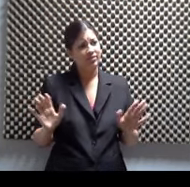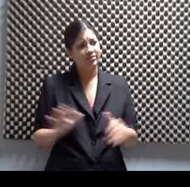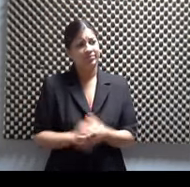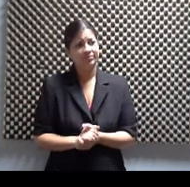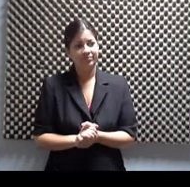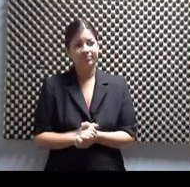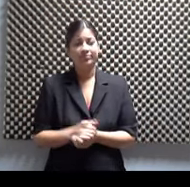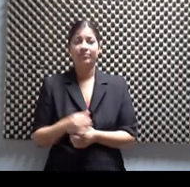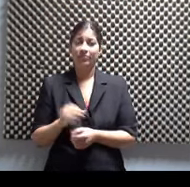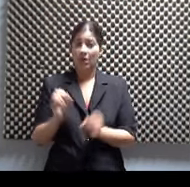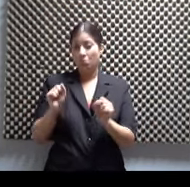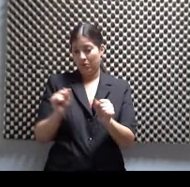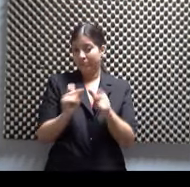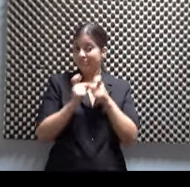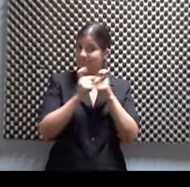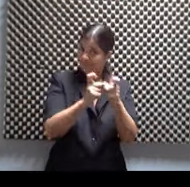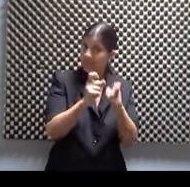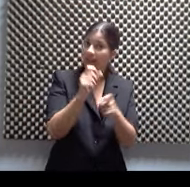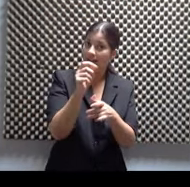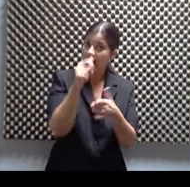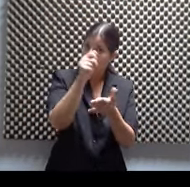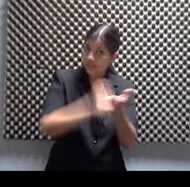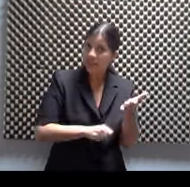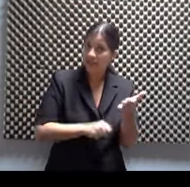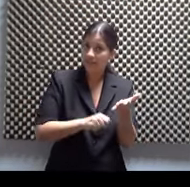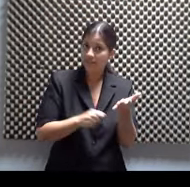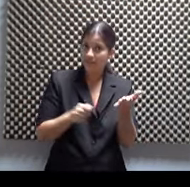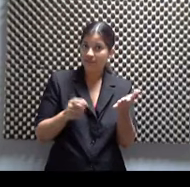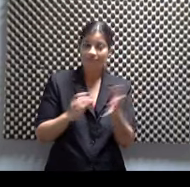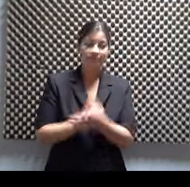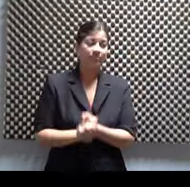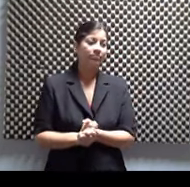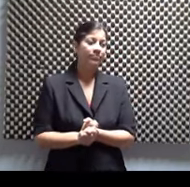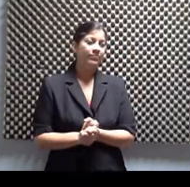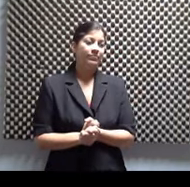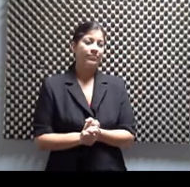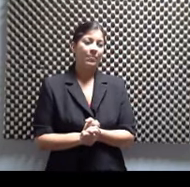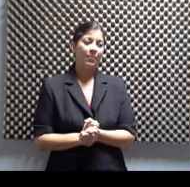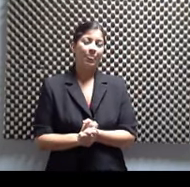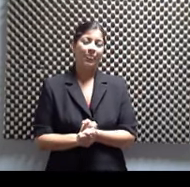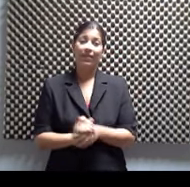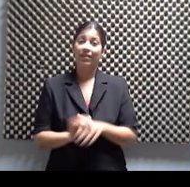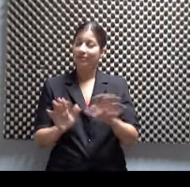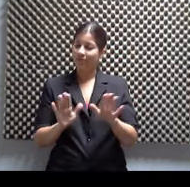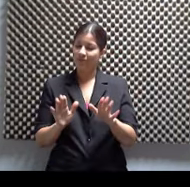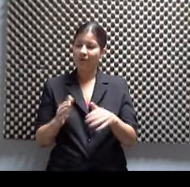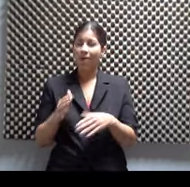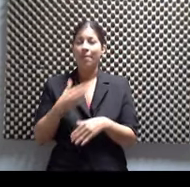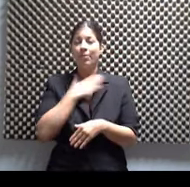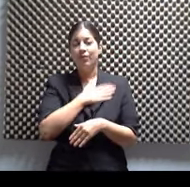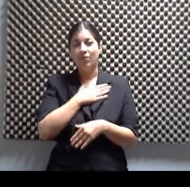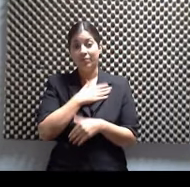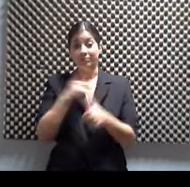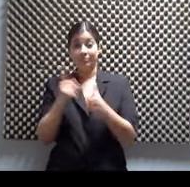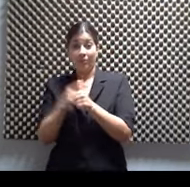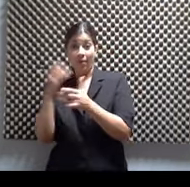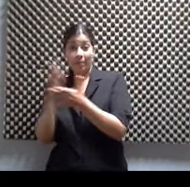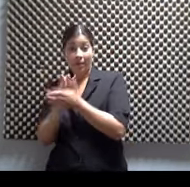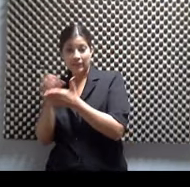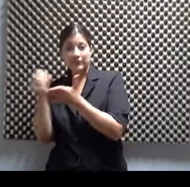denos la ATH y con el numerito secreto para poder sacarlo. Podemos sacarlo. De lo contrario, pare primero en una máquina, un cajero automático, saque su